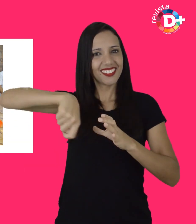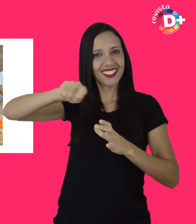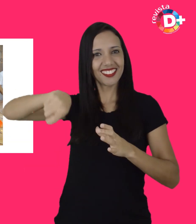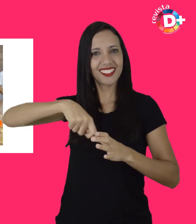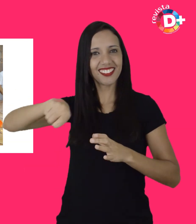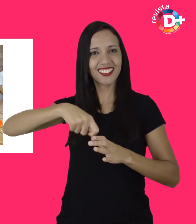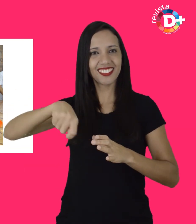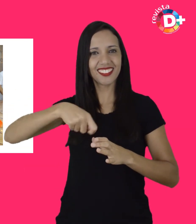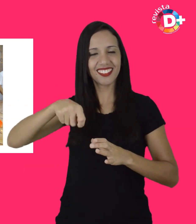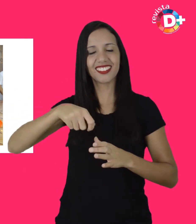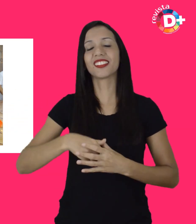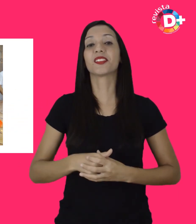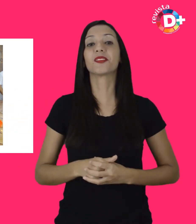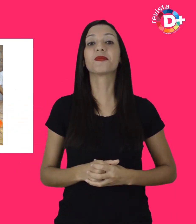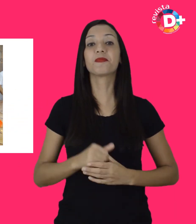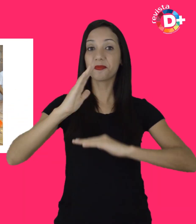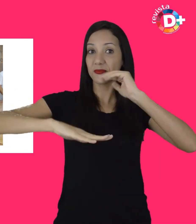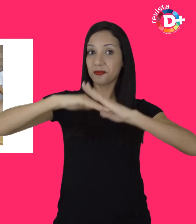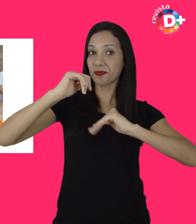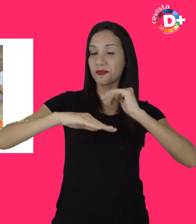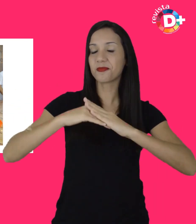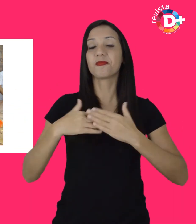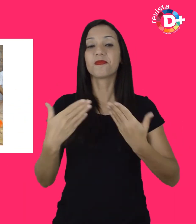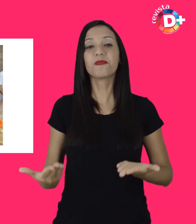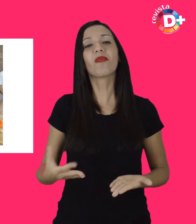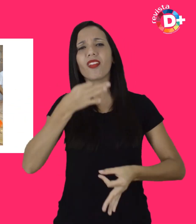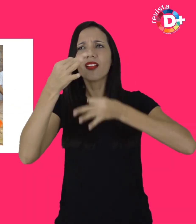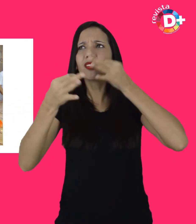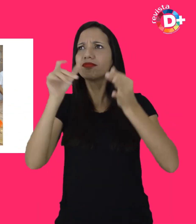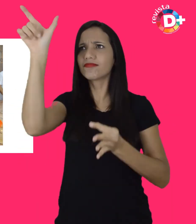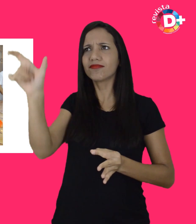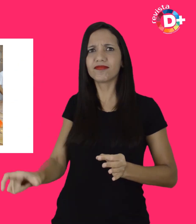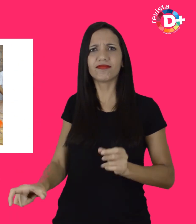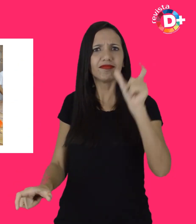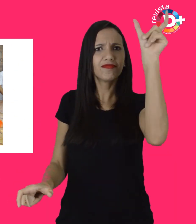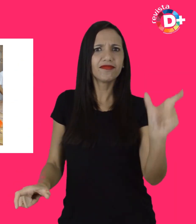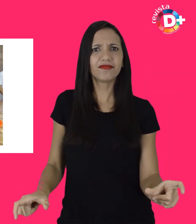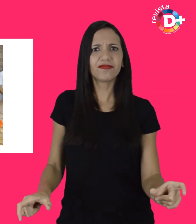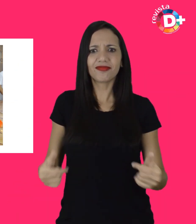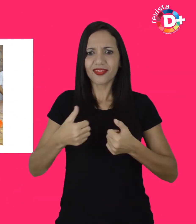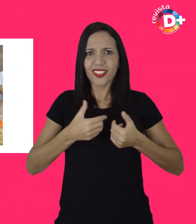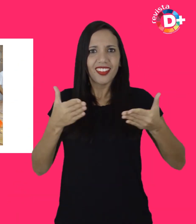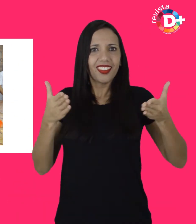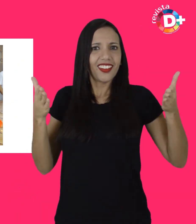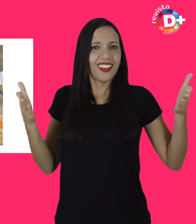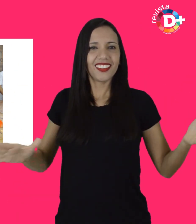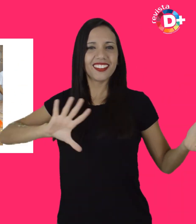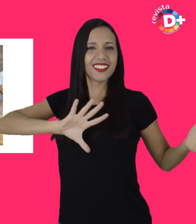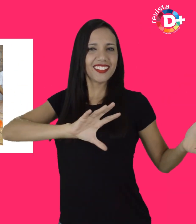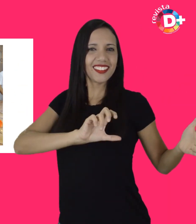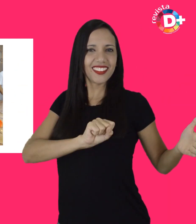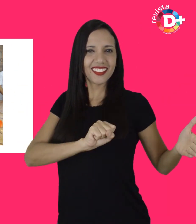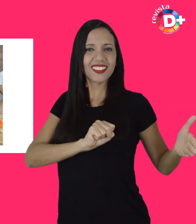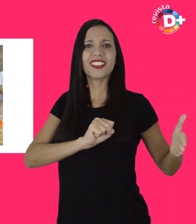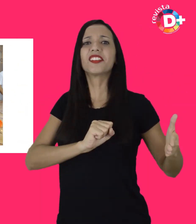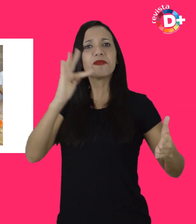Existem aqueles que segundo ela estenderam o amor pela cozinha para uma graduação em gastronomia